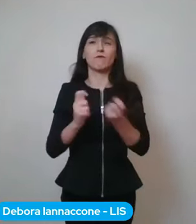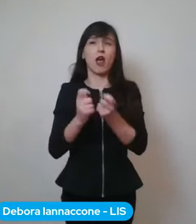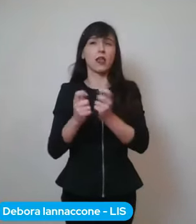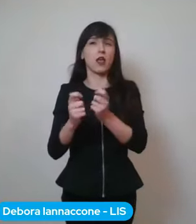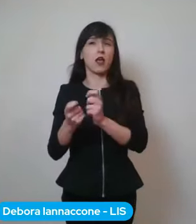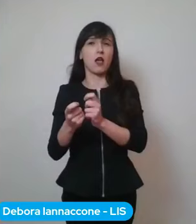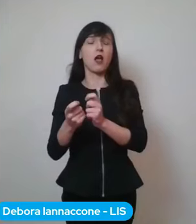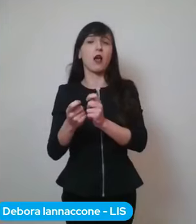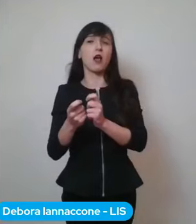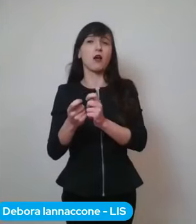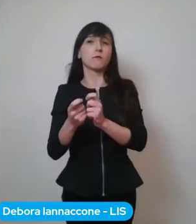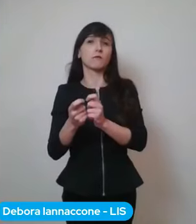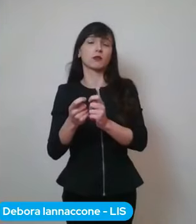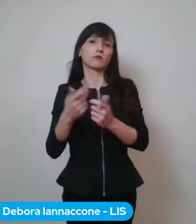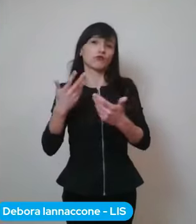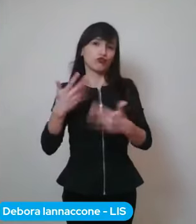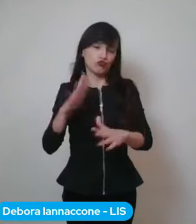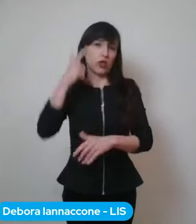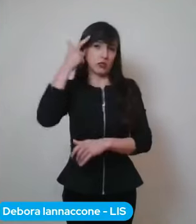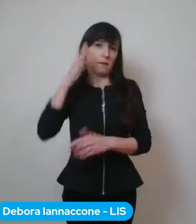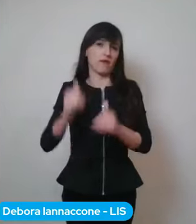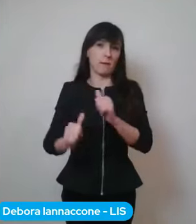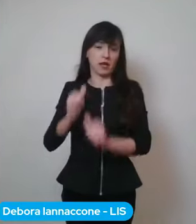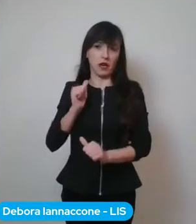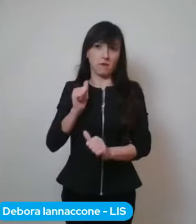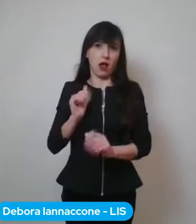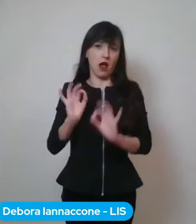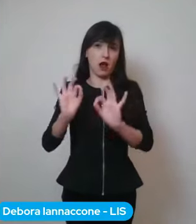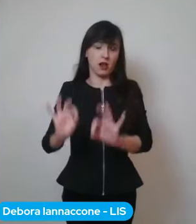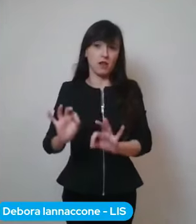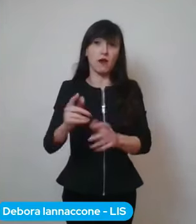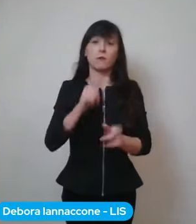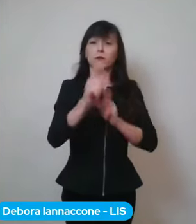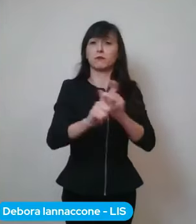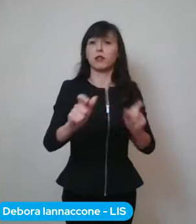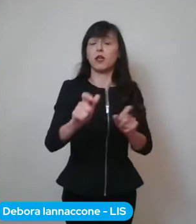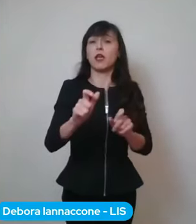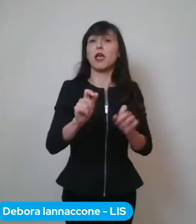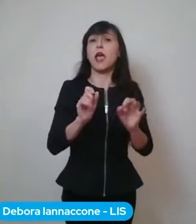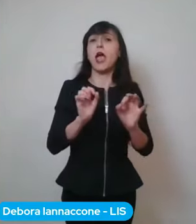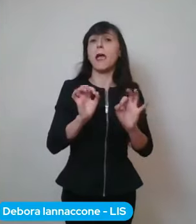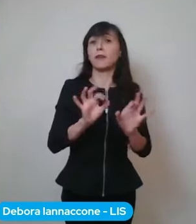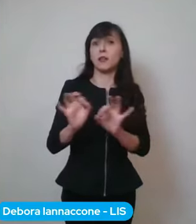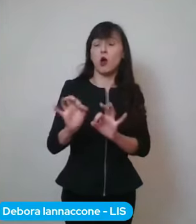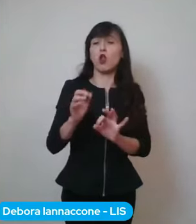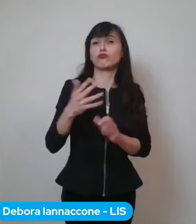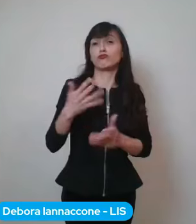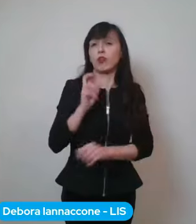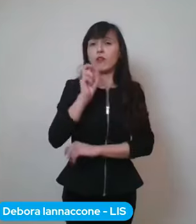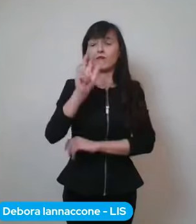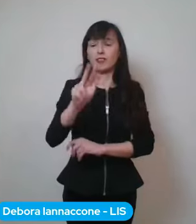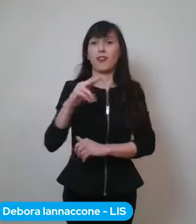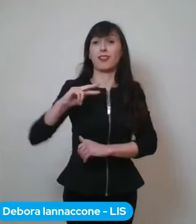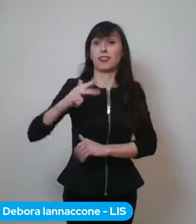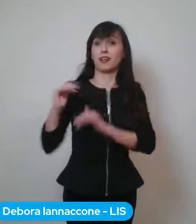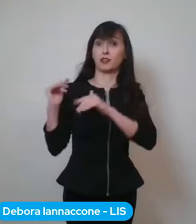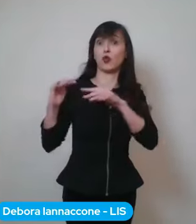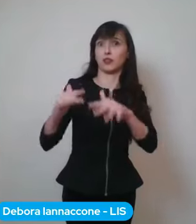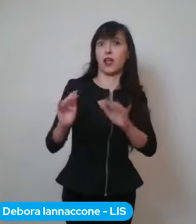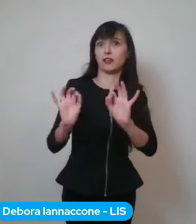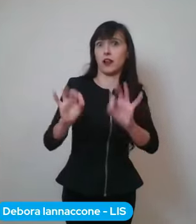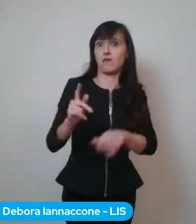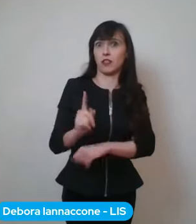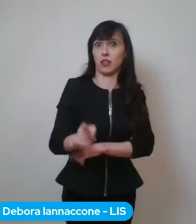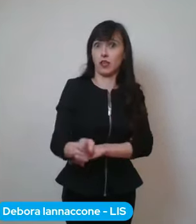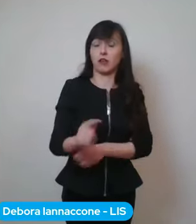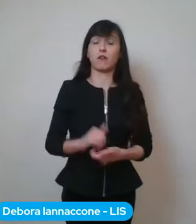epidemiologi di fatto un po' l'avevano anticipata questo rischio della terza ondata. Dobbiamo sempre